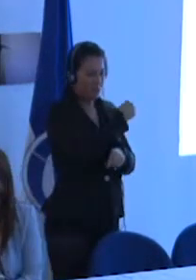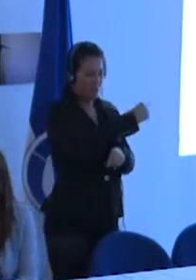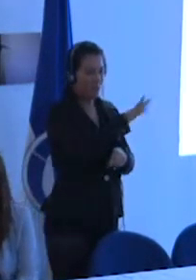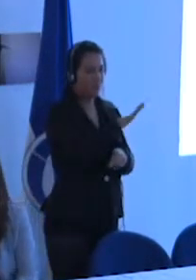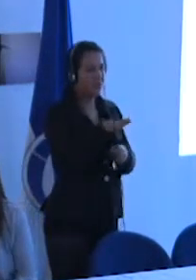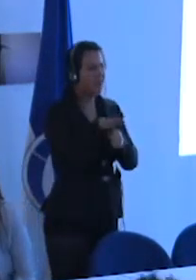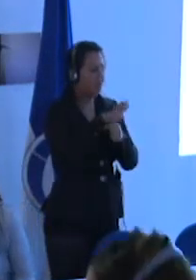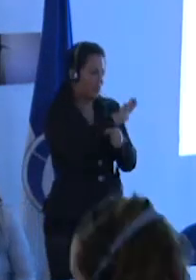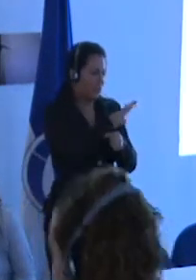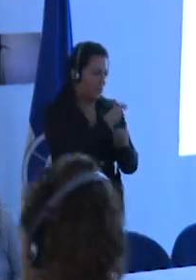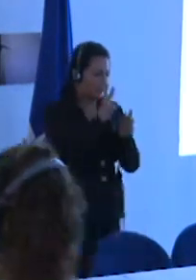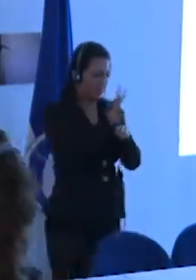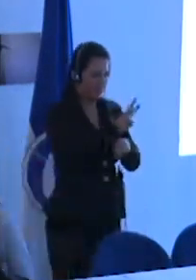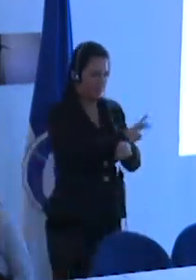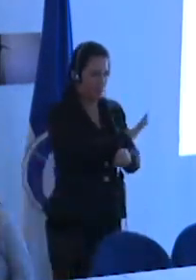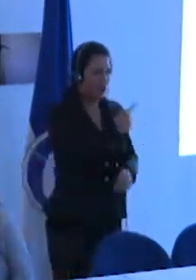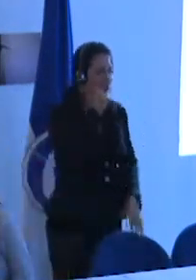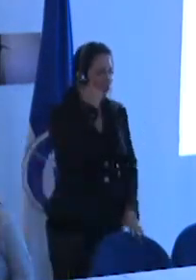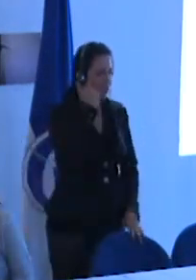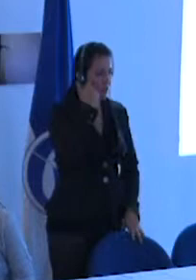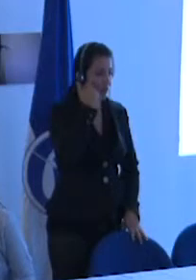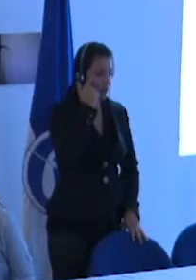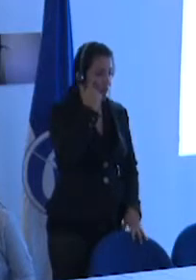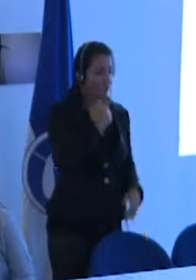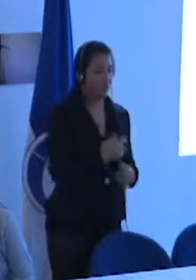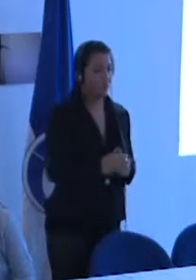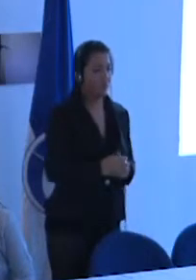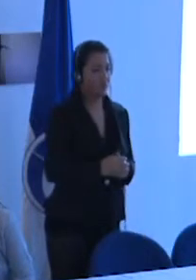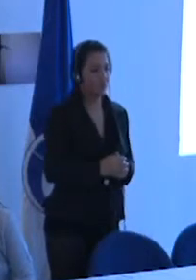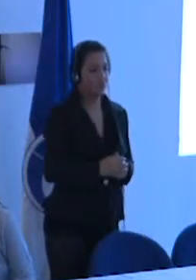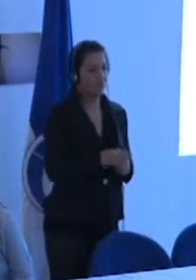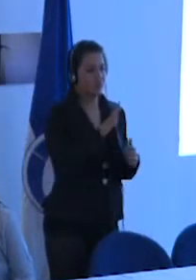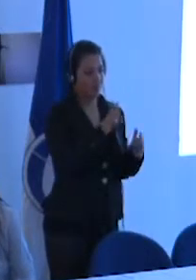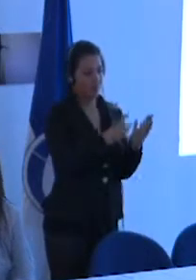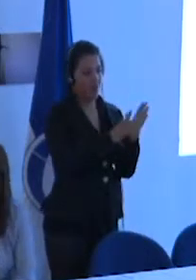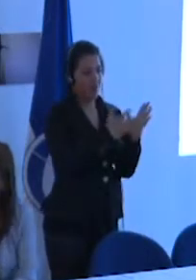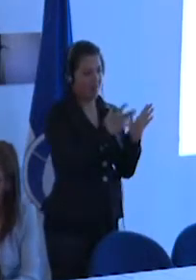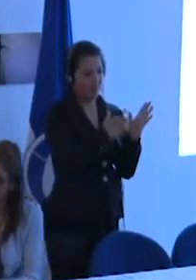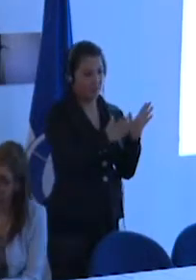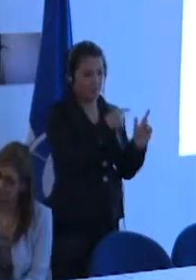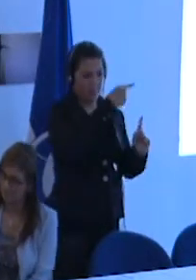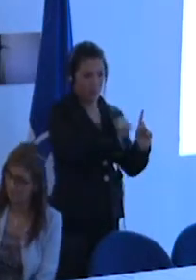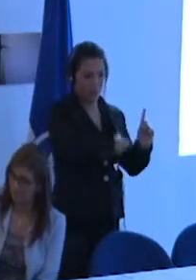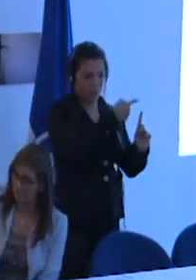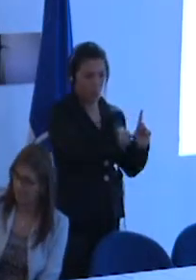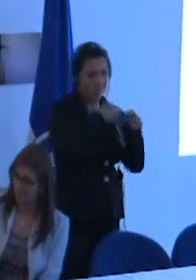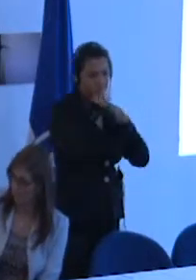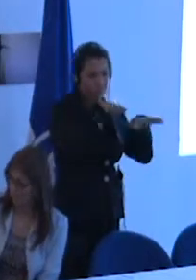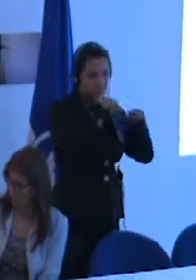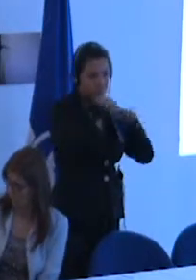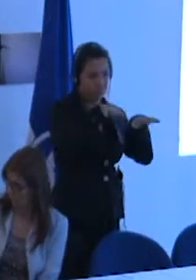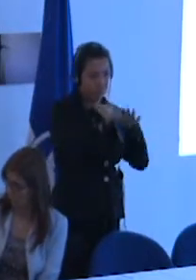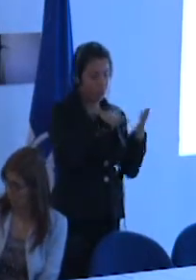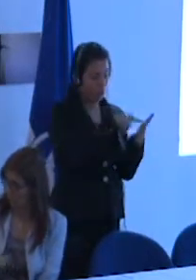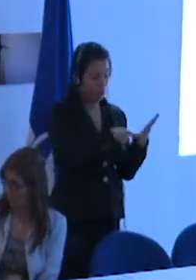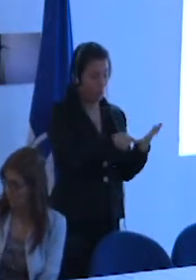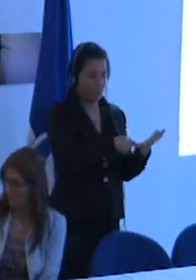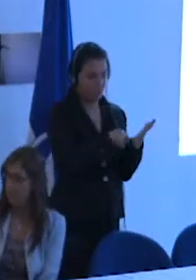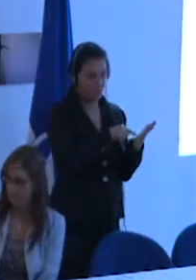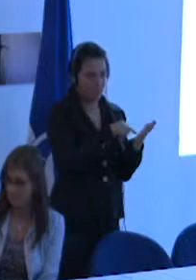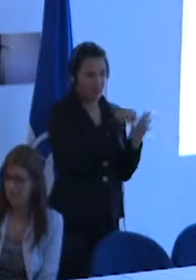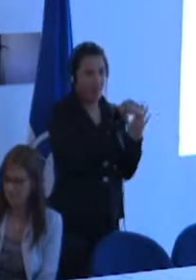sobre el sitio Medan, en la revista mensual que publican, cada artículo